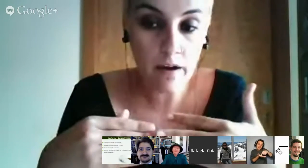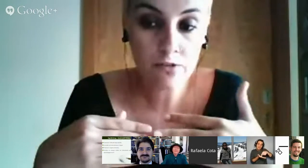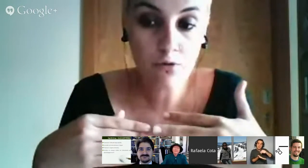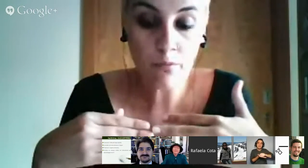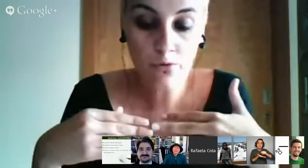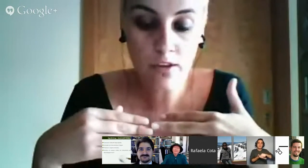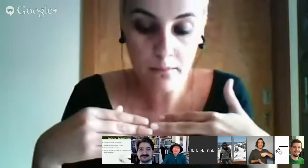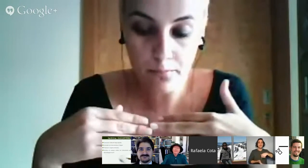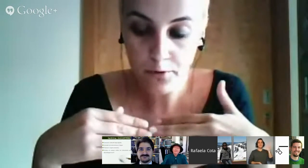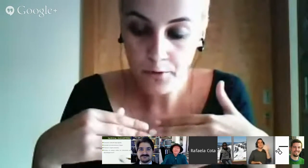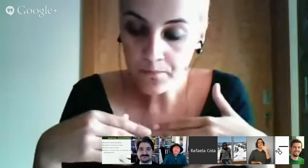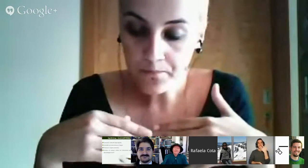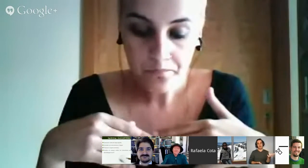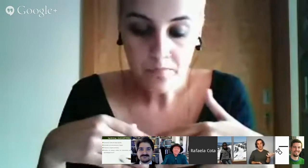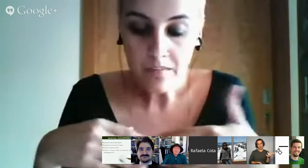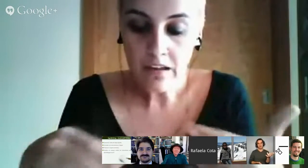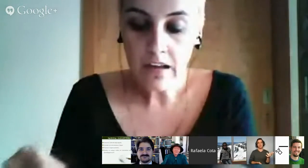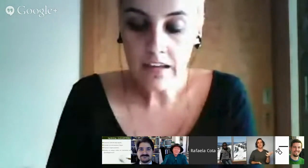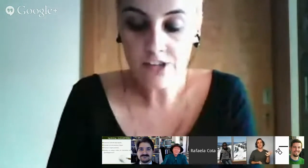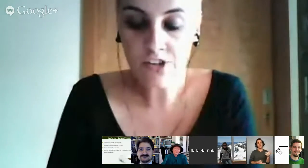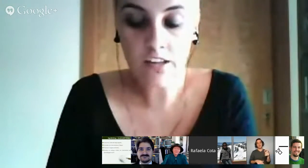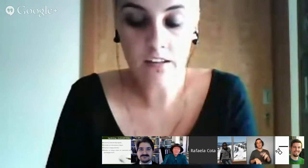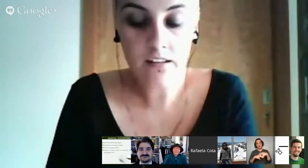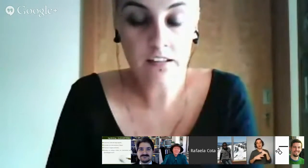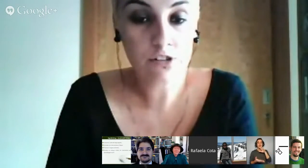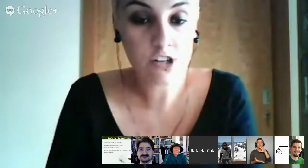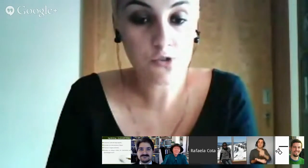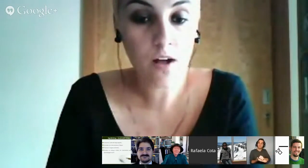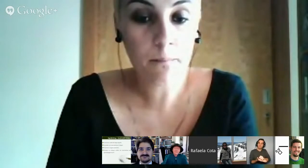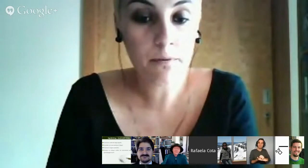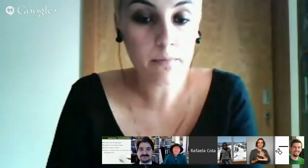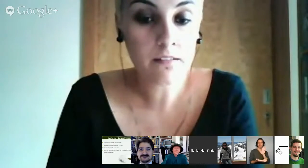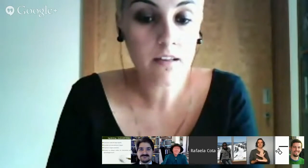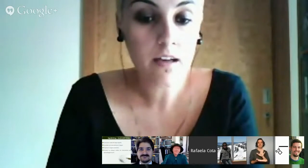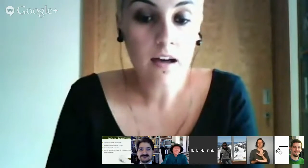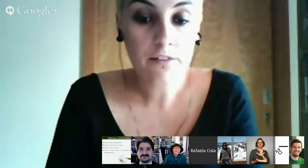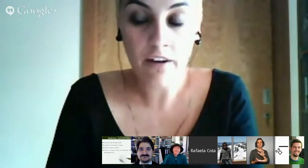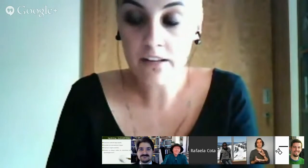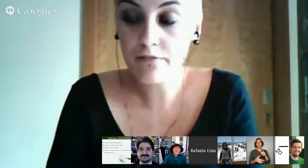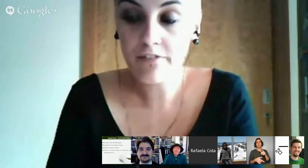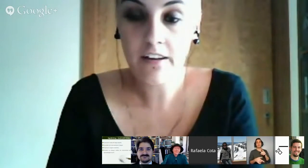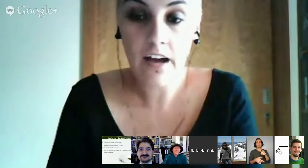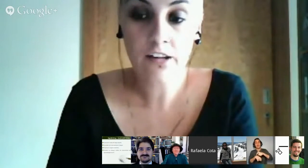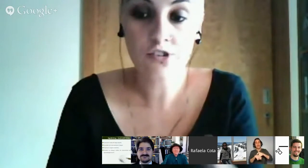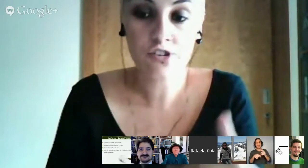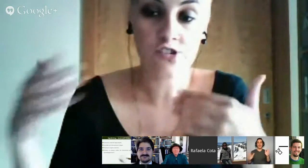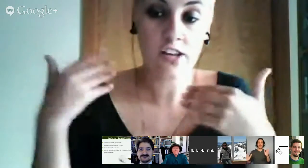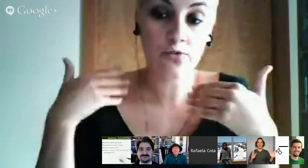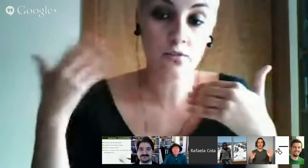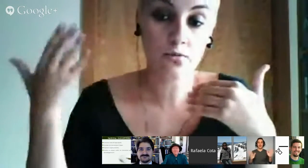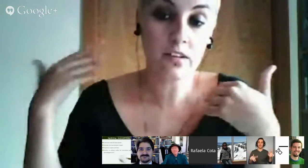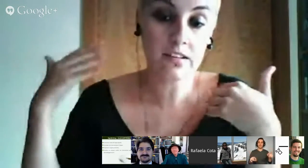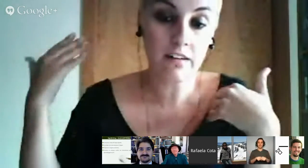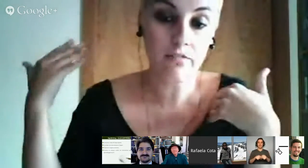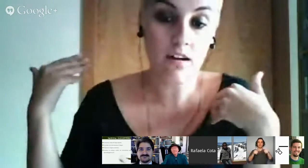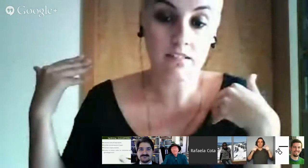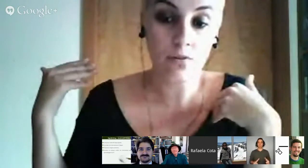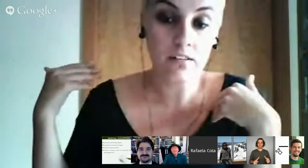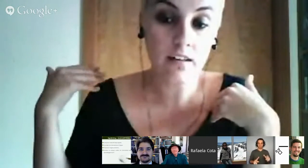espaço como no tempo. E a escrita da língua gestual permite, de facto, verificar que gestos é que se utilizavam há 50